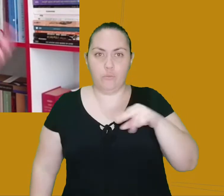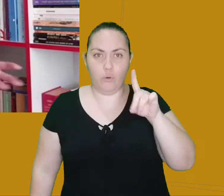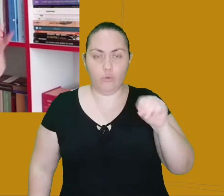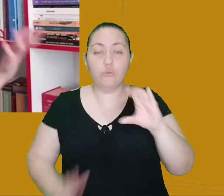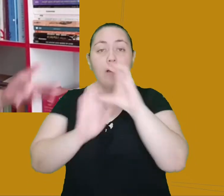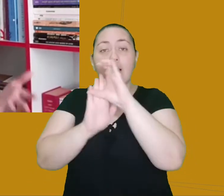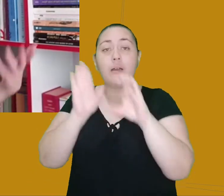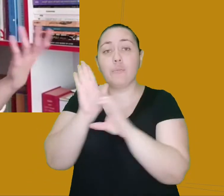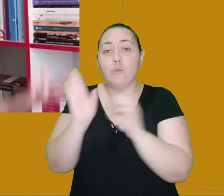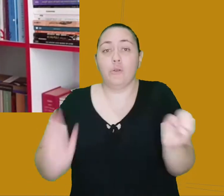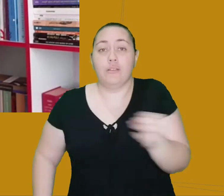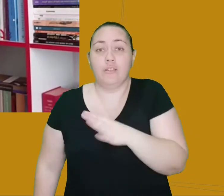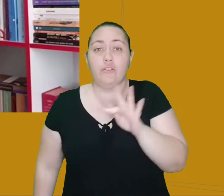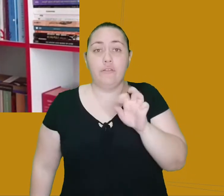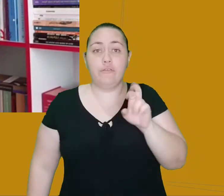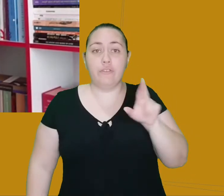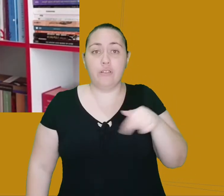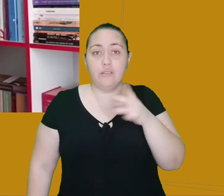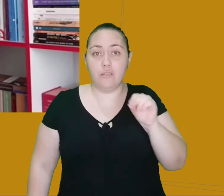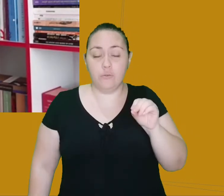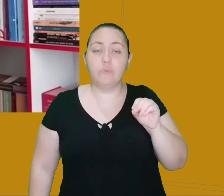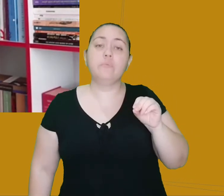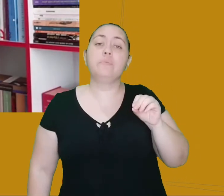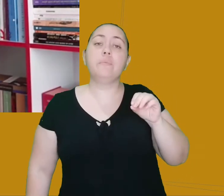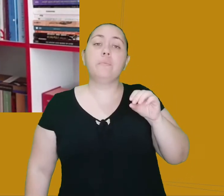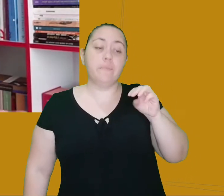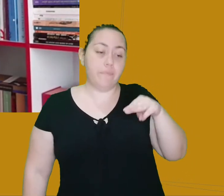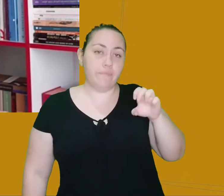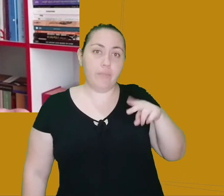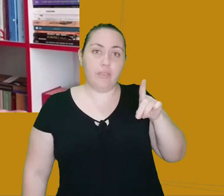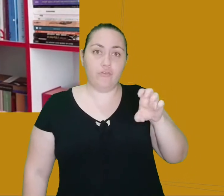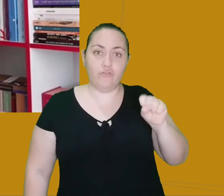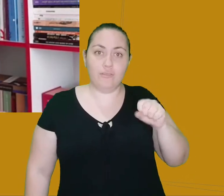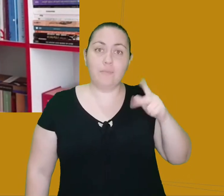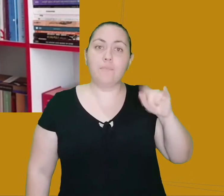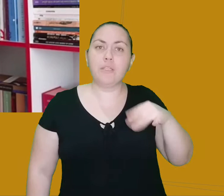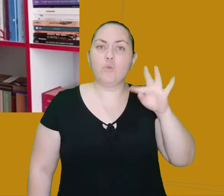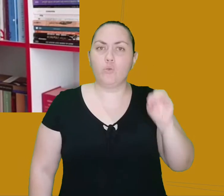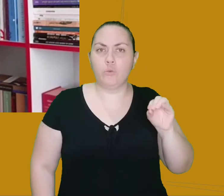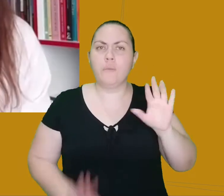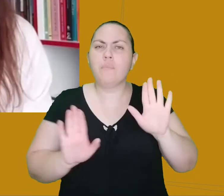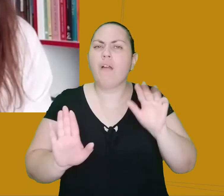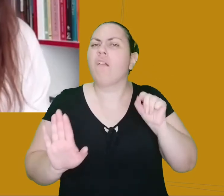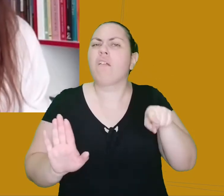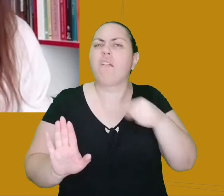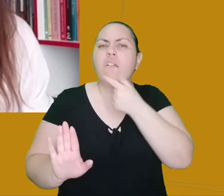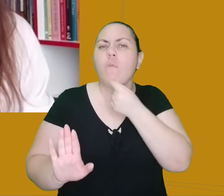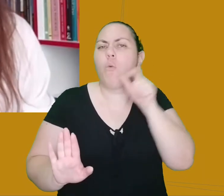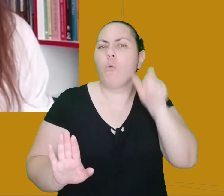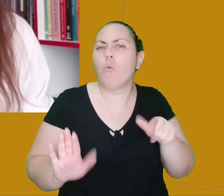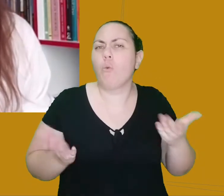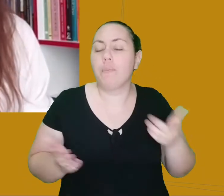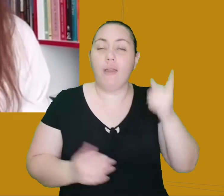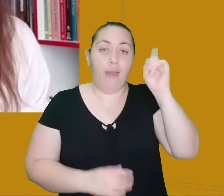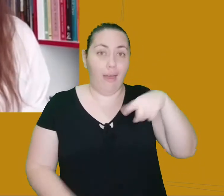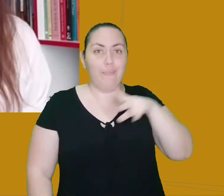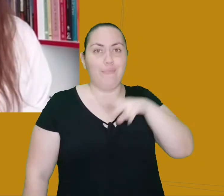Capítulo Inédito de Fernão Mendes Escrito. Então, quem é que foi esse Fernão Mendes Escrito? Bom, ele foi um viajante português